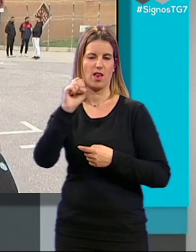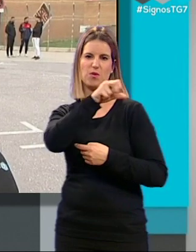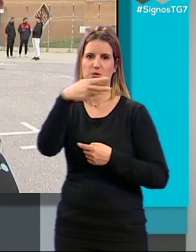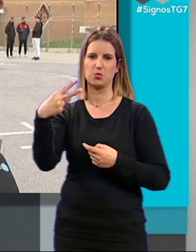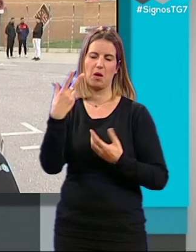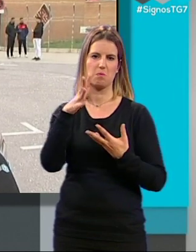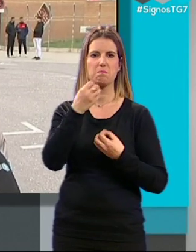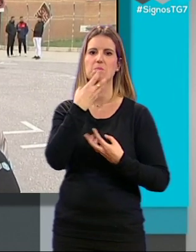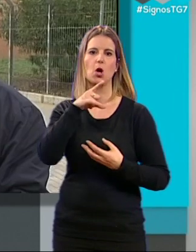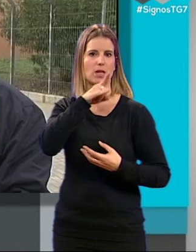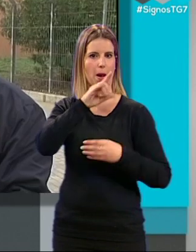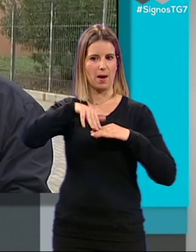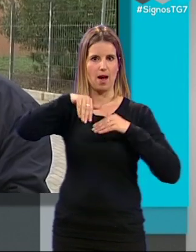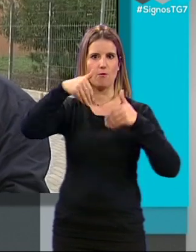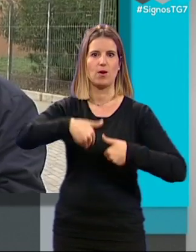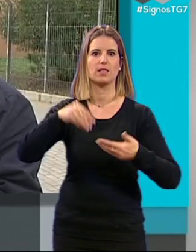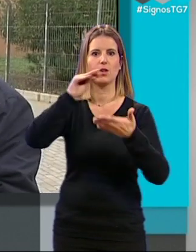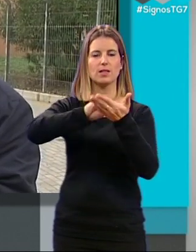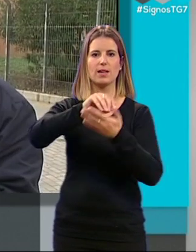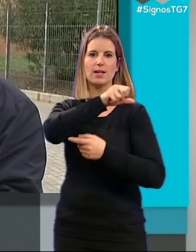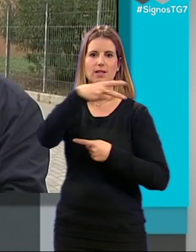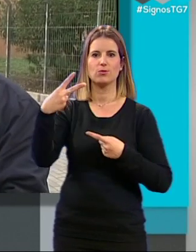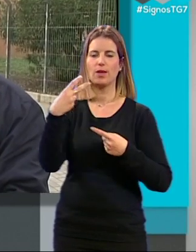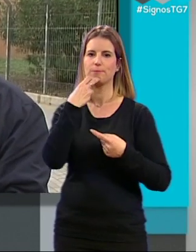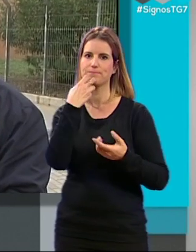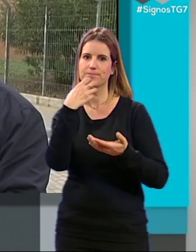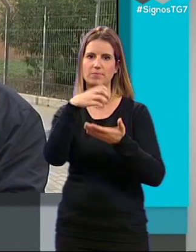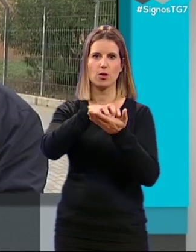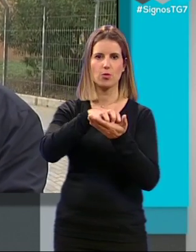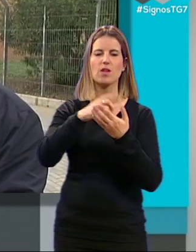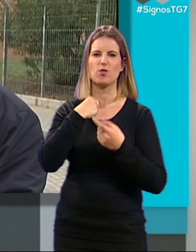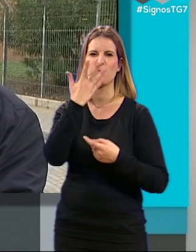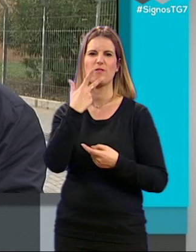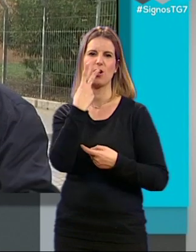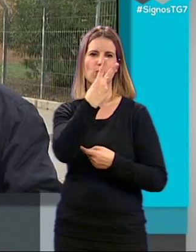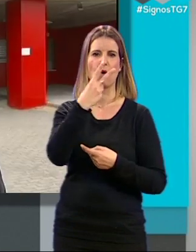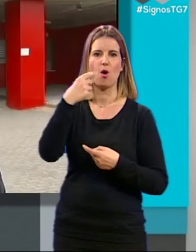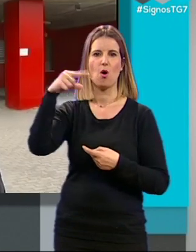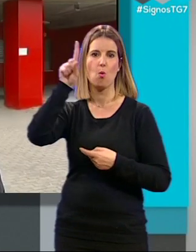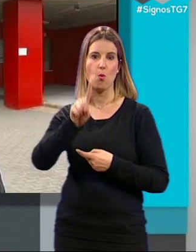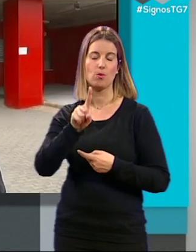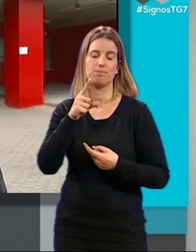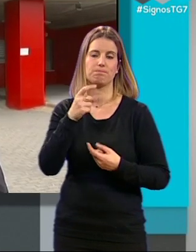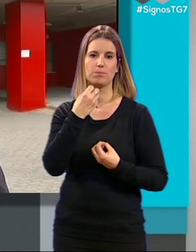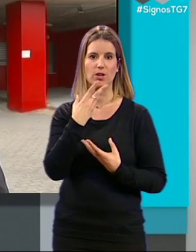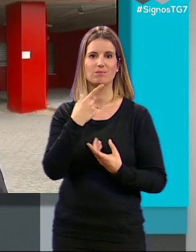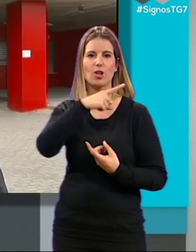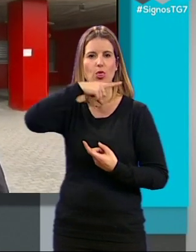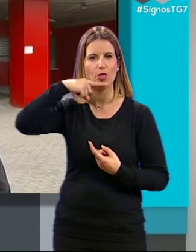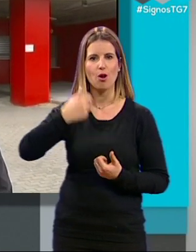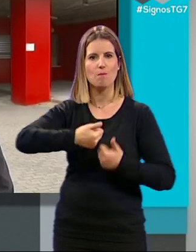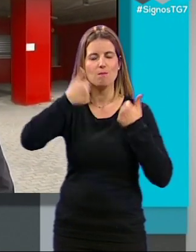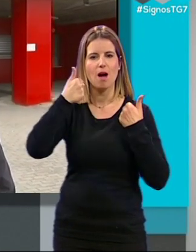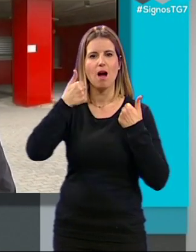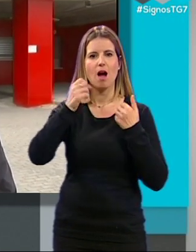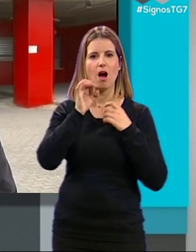para la vuelta Resultados inciertos yo hubiera preferido un 2-1 pero bueno Lo que más me duele de todo más que el gol